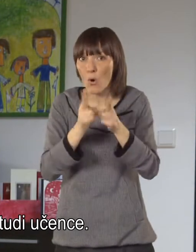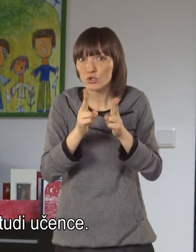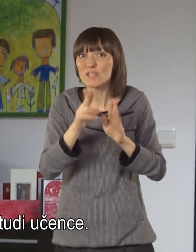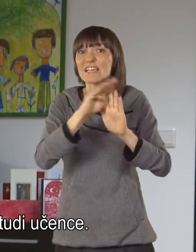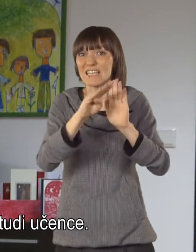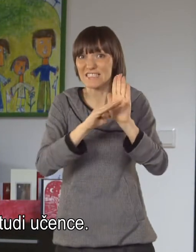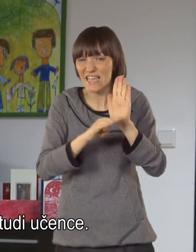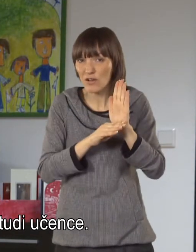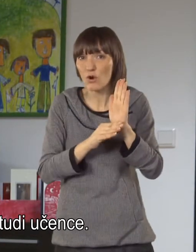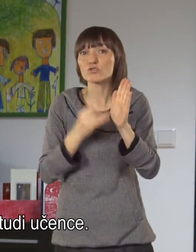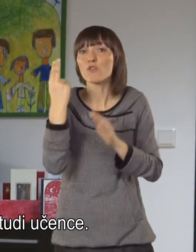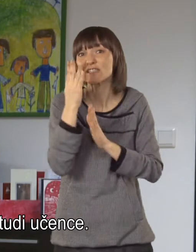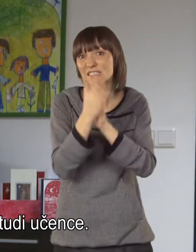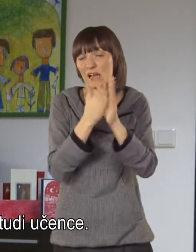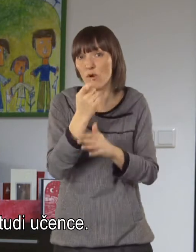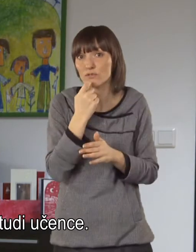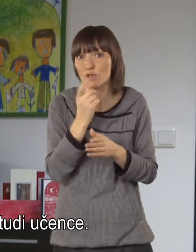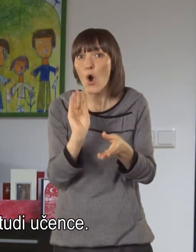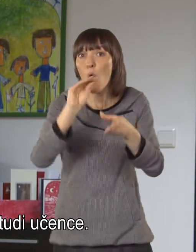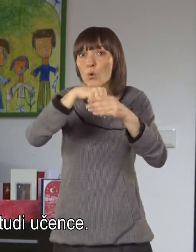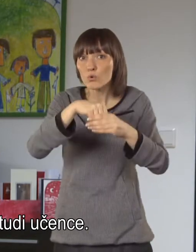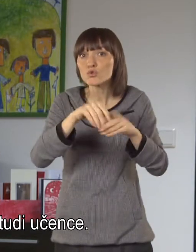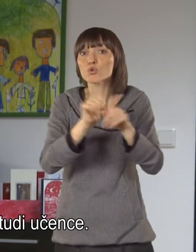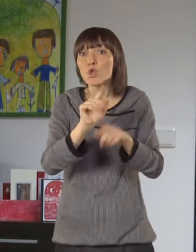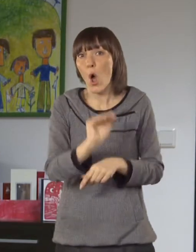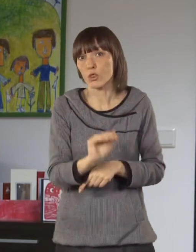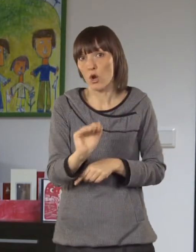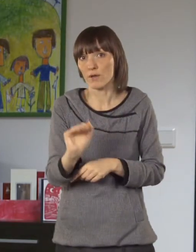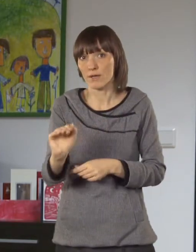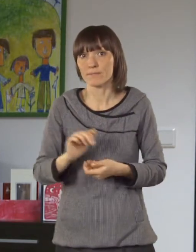slovenske znakovne jeziku vključi tudi učence.